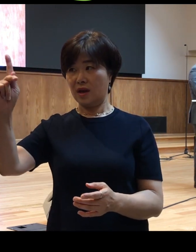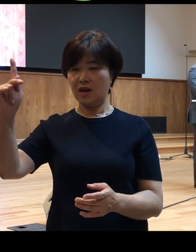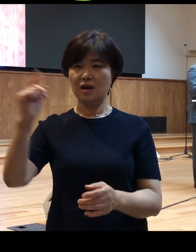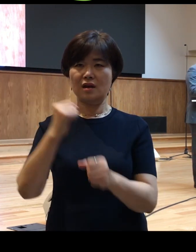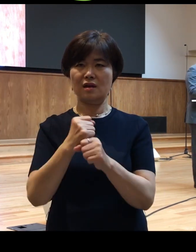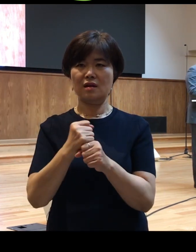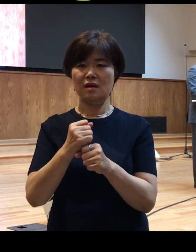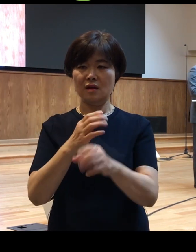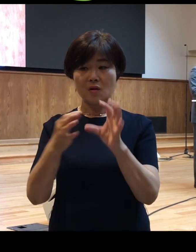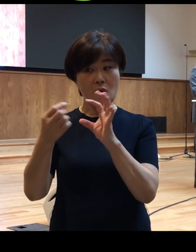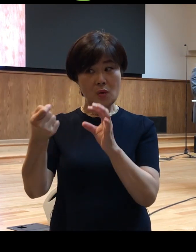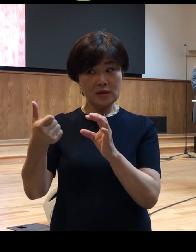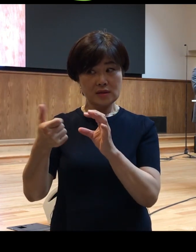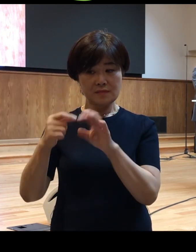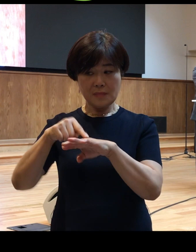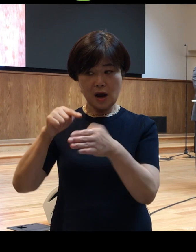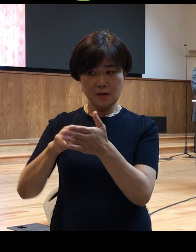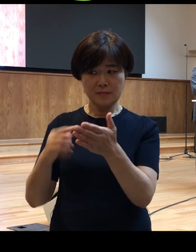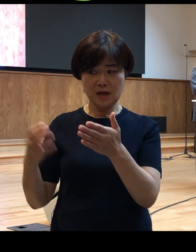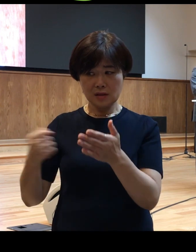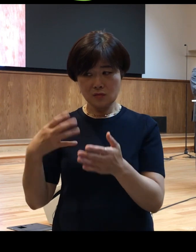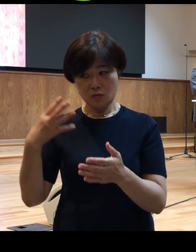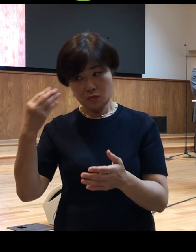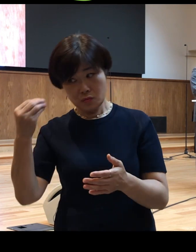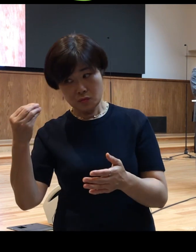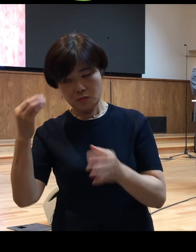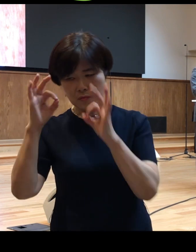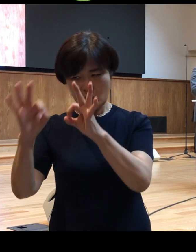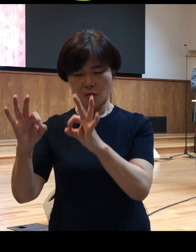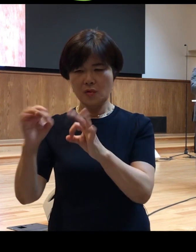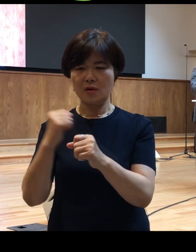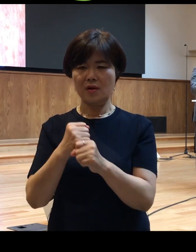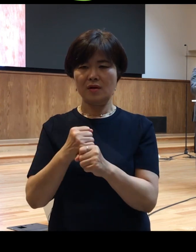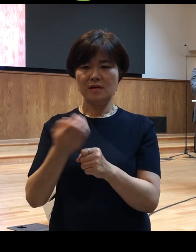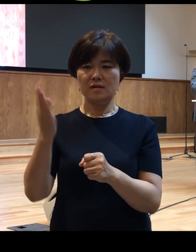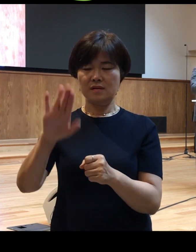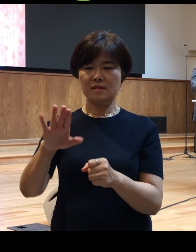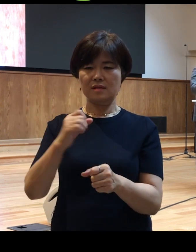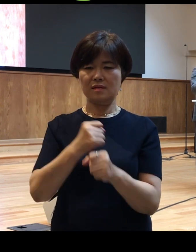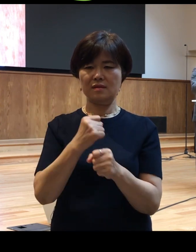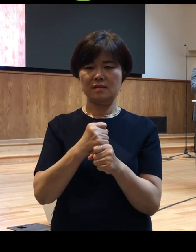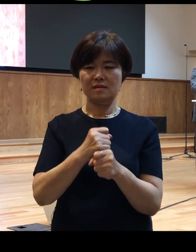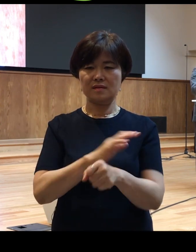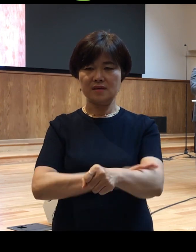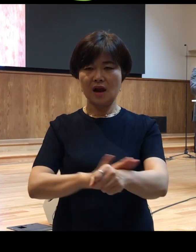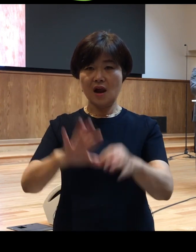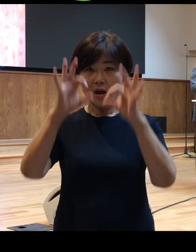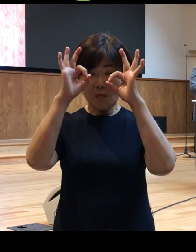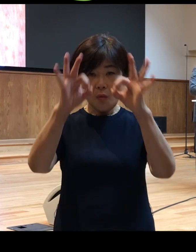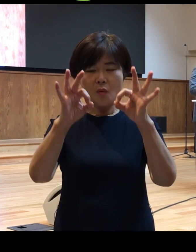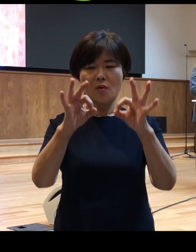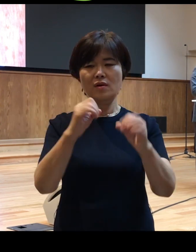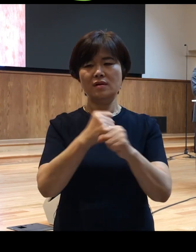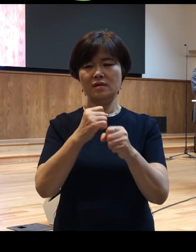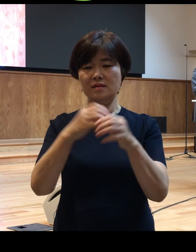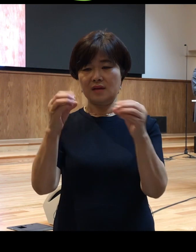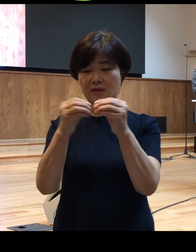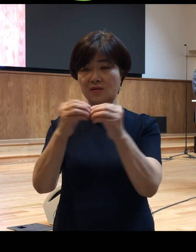관심있게 보려고 보는 것을 의미합니다 gaze라고 하는 단어 응시에서 보다 이런 단어들이 있는 것과 마찬가지로